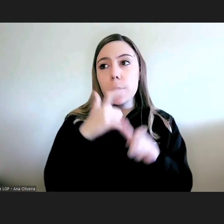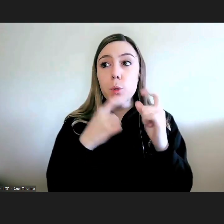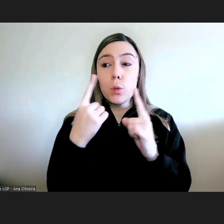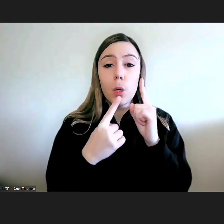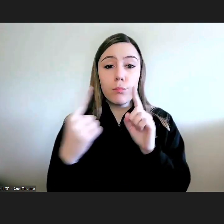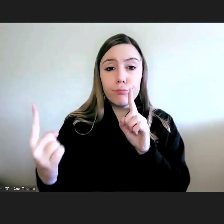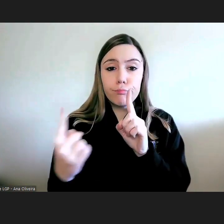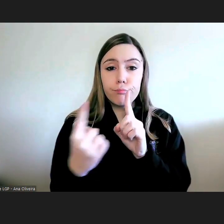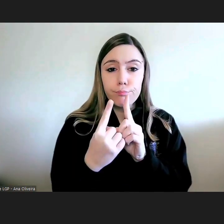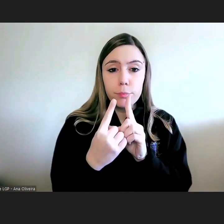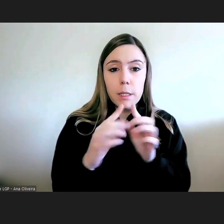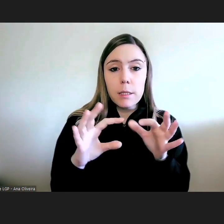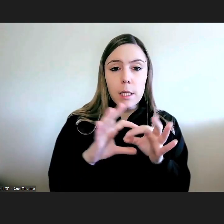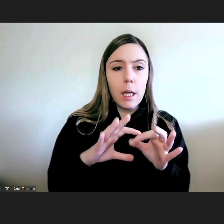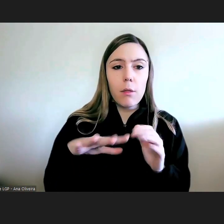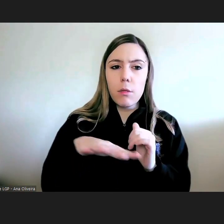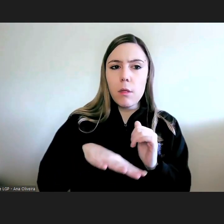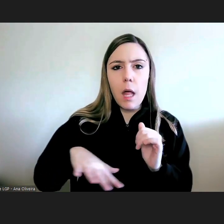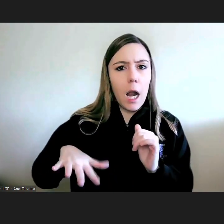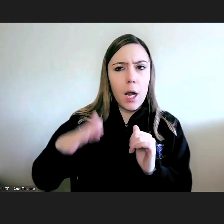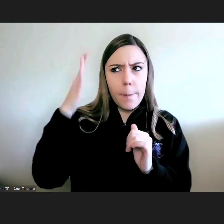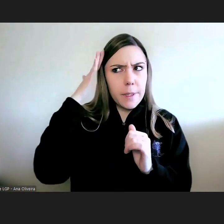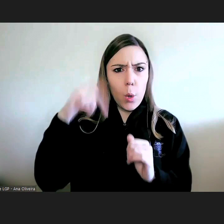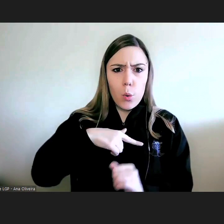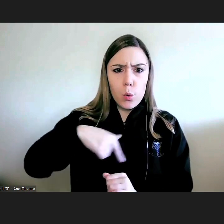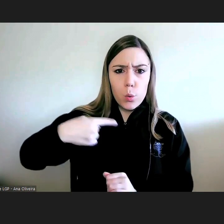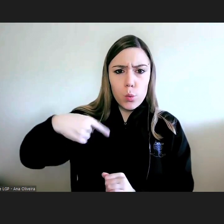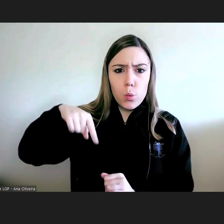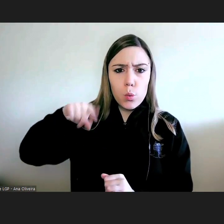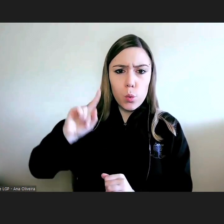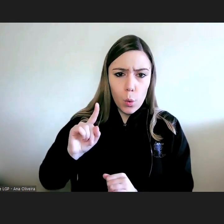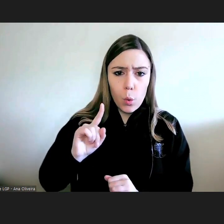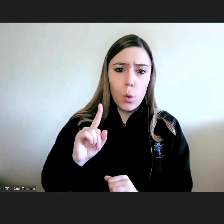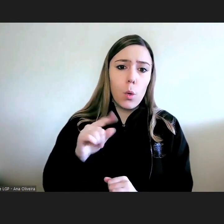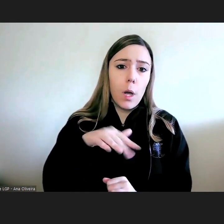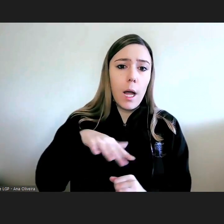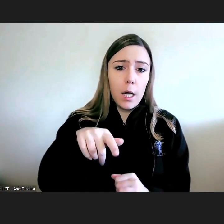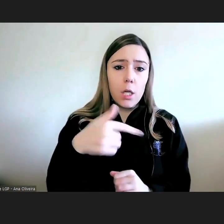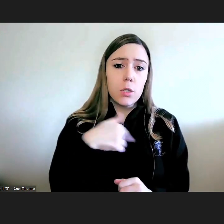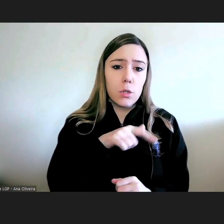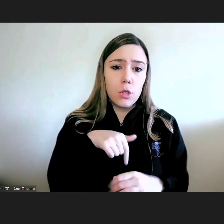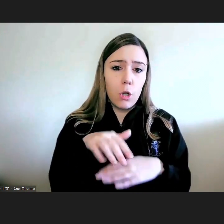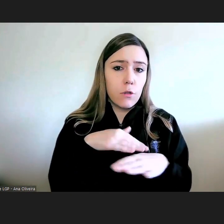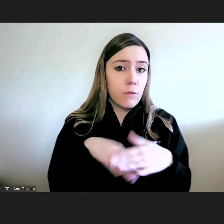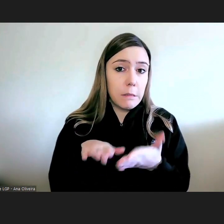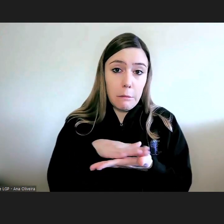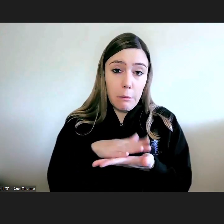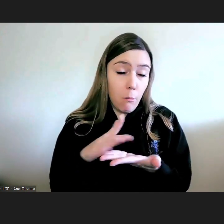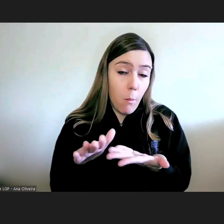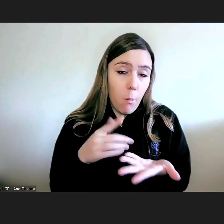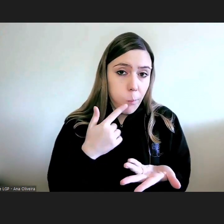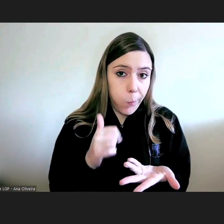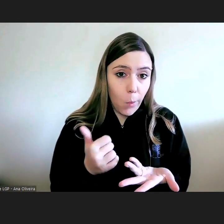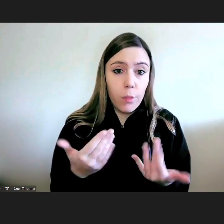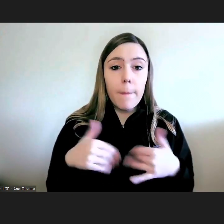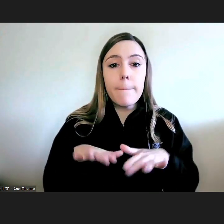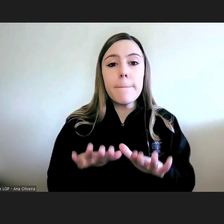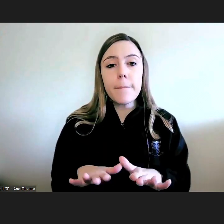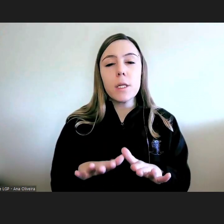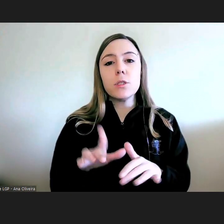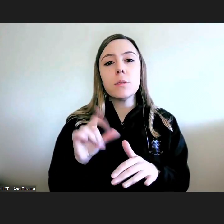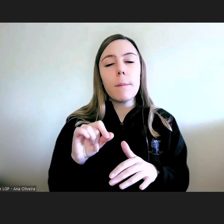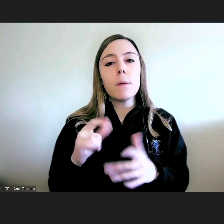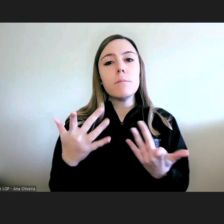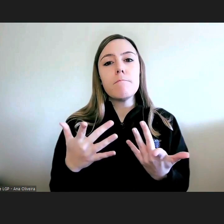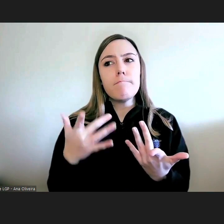quanto a matérias que não são da nossa competência nas quais o provedor não pode intervir mas há muito portanto o número